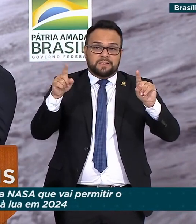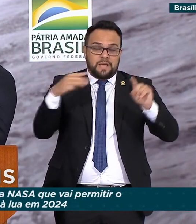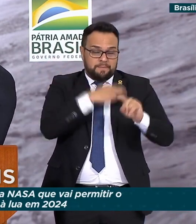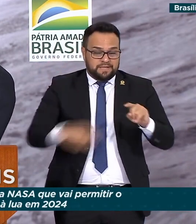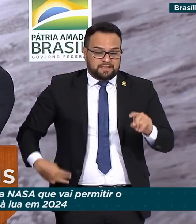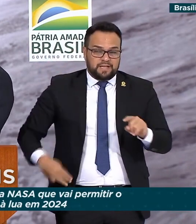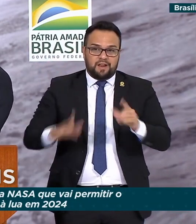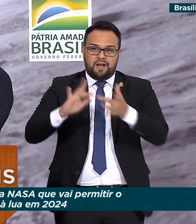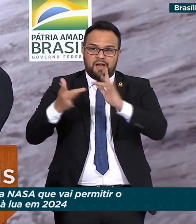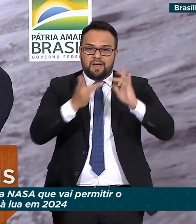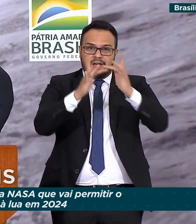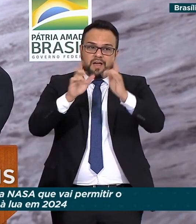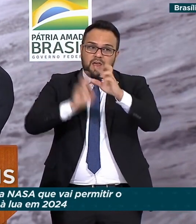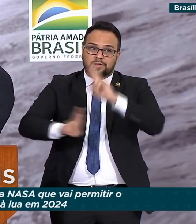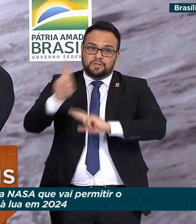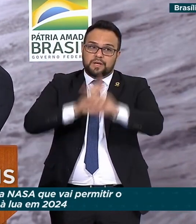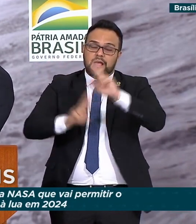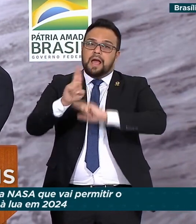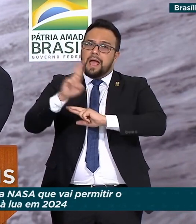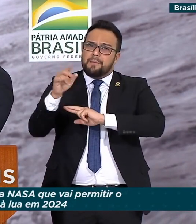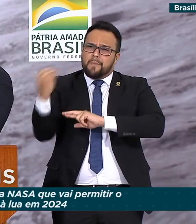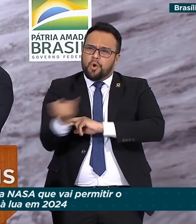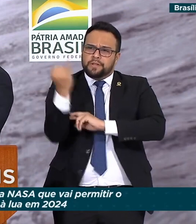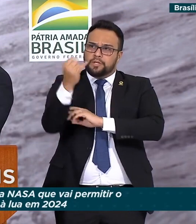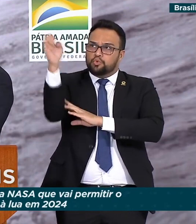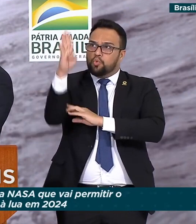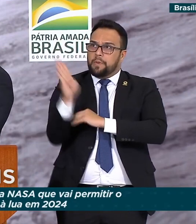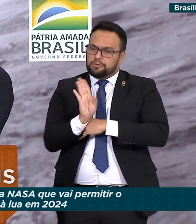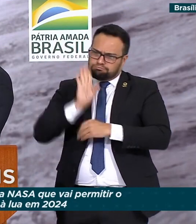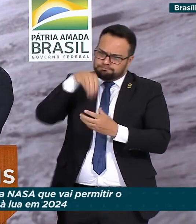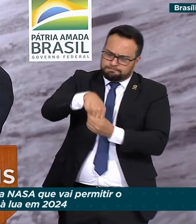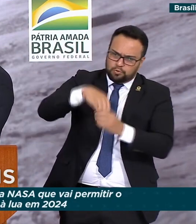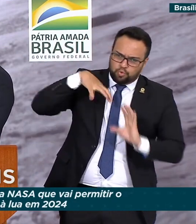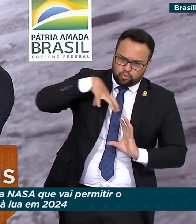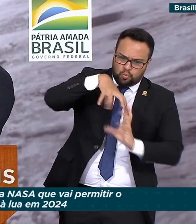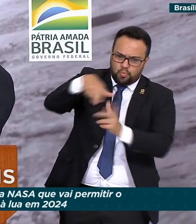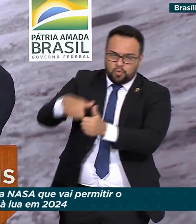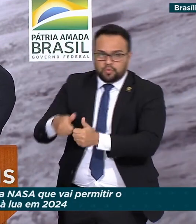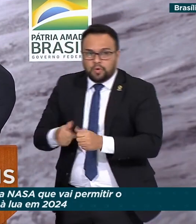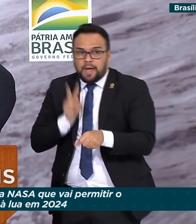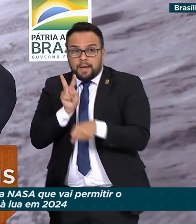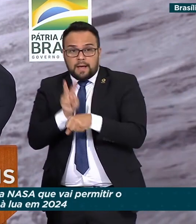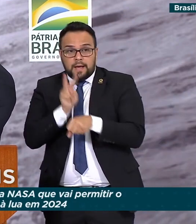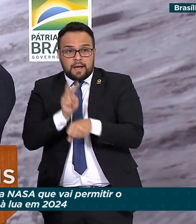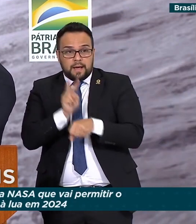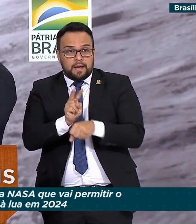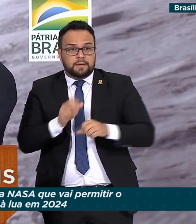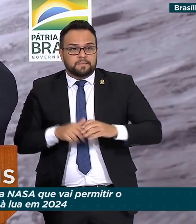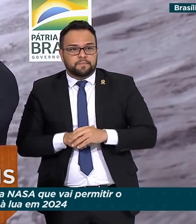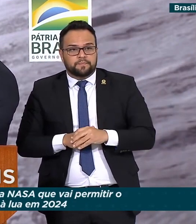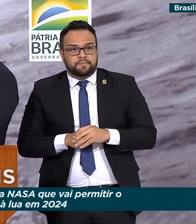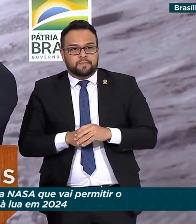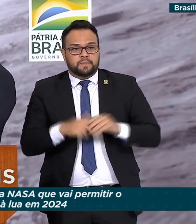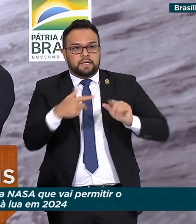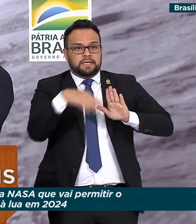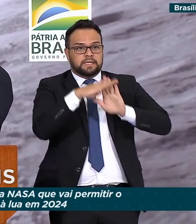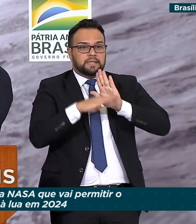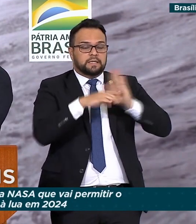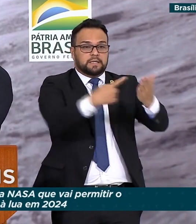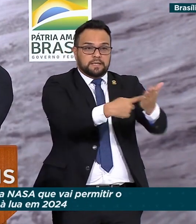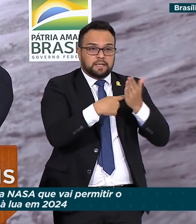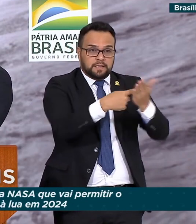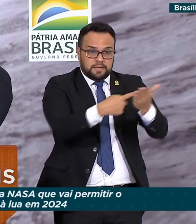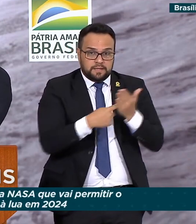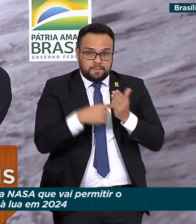importante para a inserção do Brasil no mundo. Ele é o guardião do Estado em relação aos tratados. O Mercosul trata de